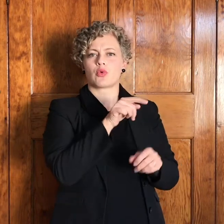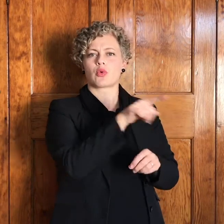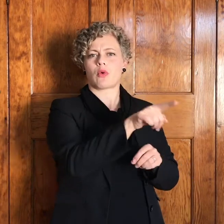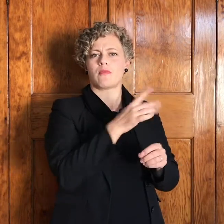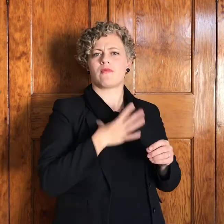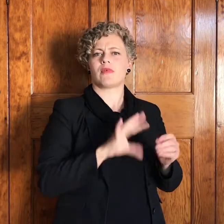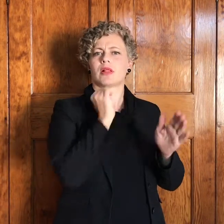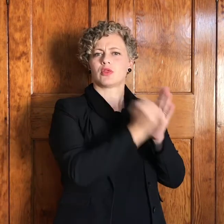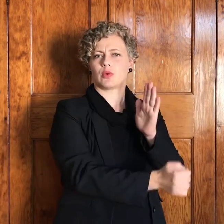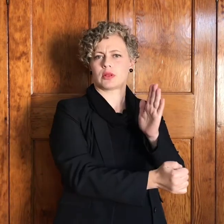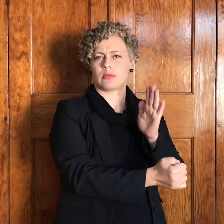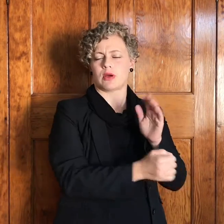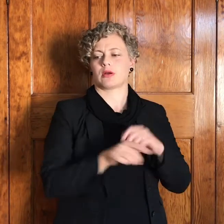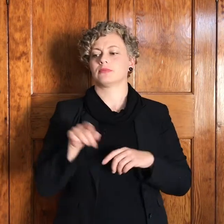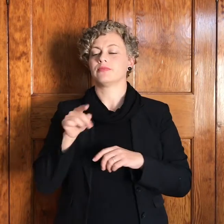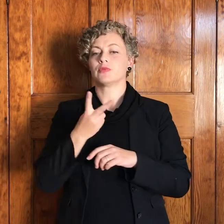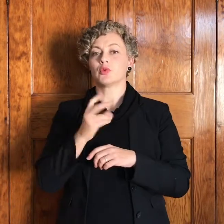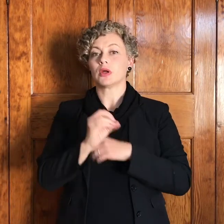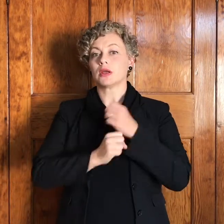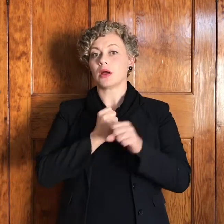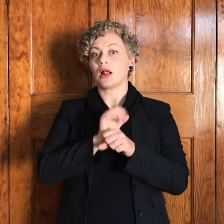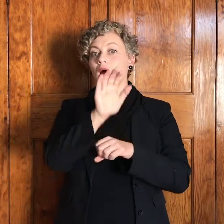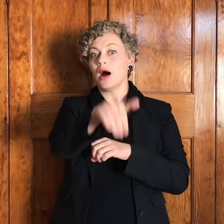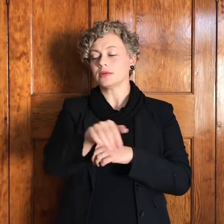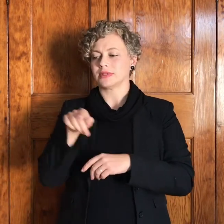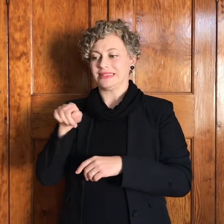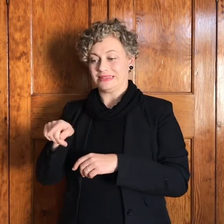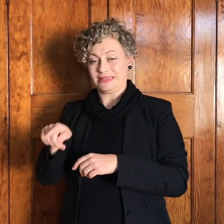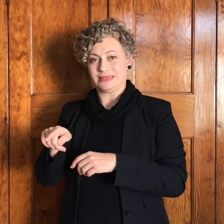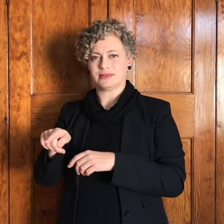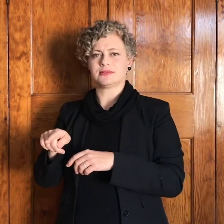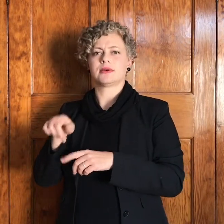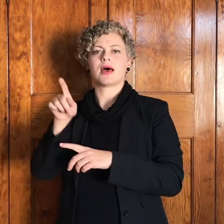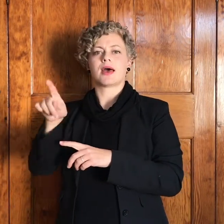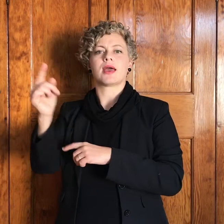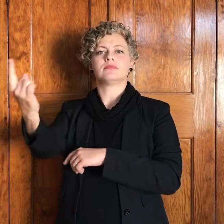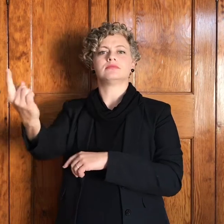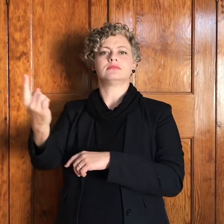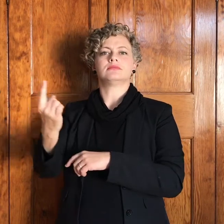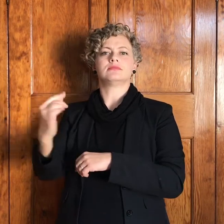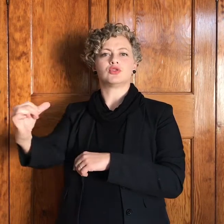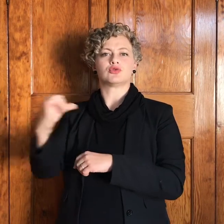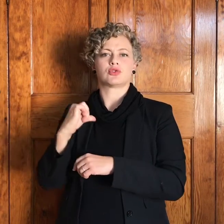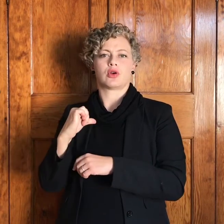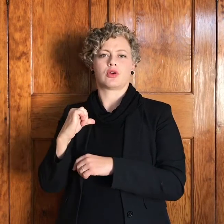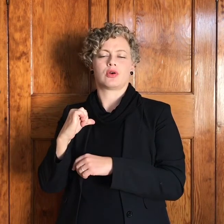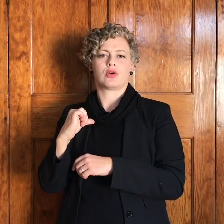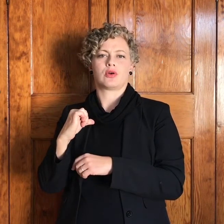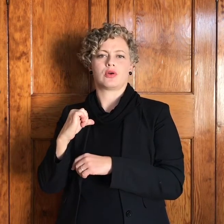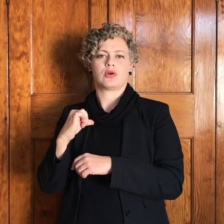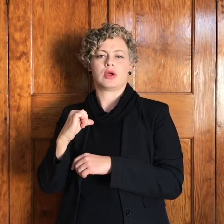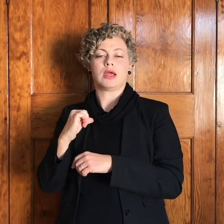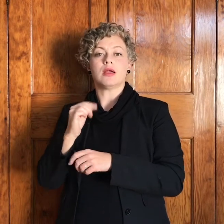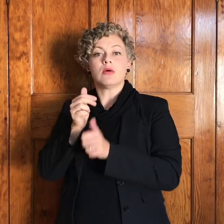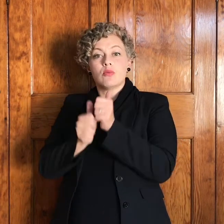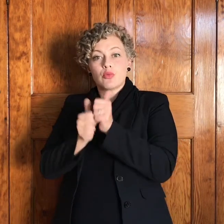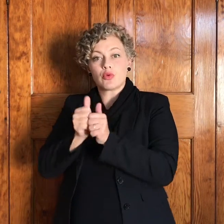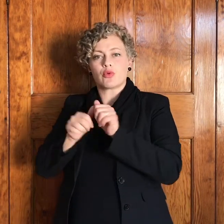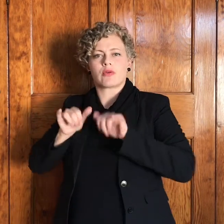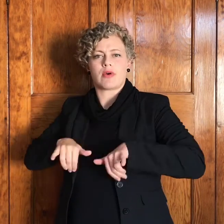en dan weet hy sy broer wacht vir hom dit staan in die tekst. Die tijdsaanduiding is die celle. Die